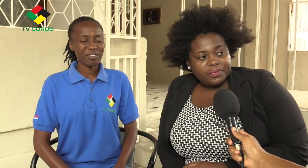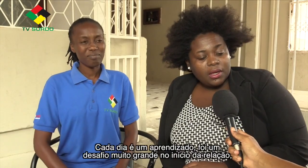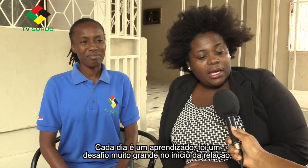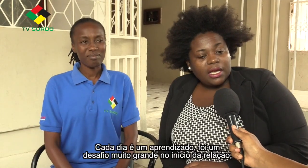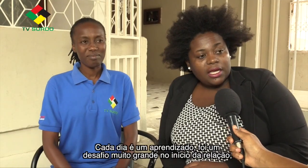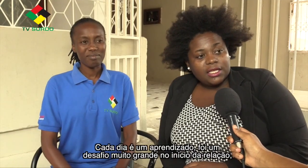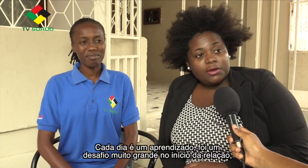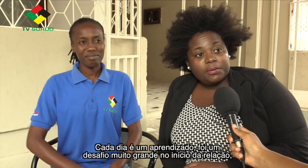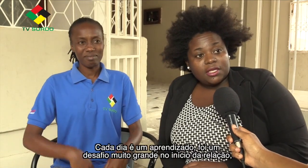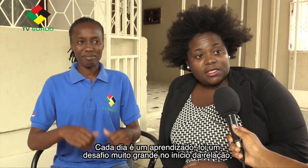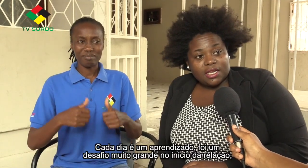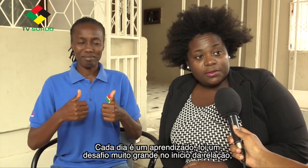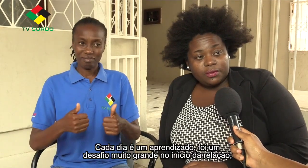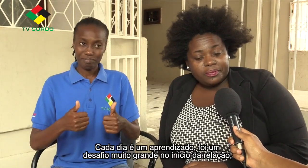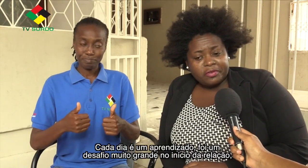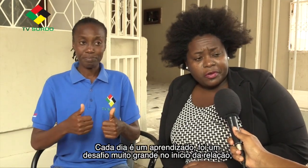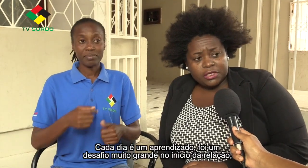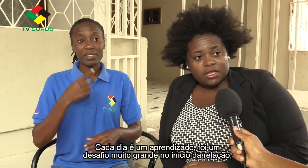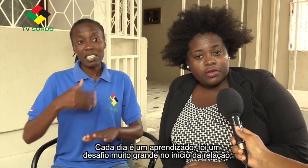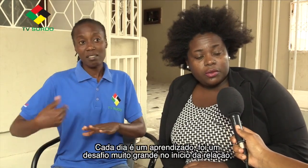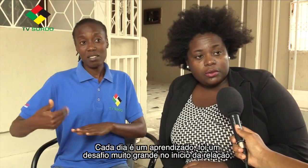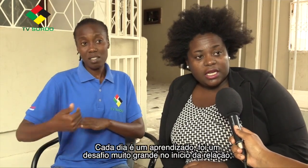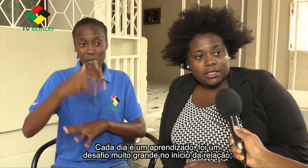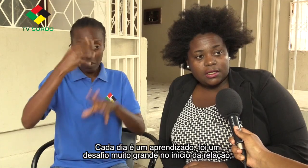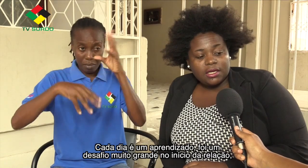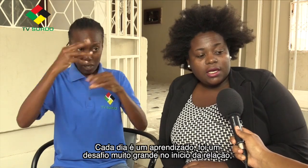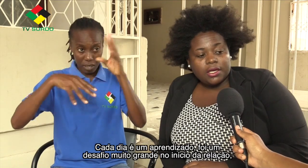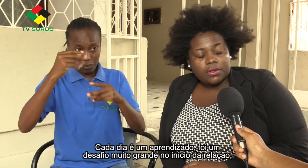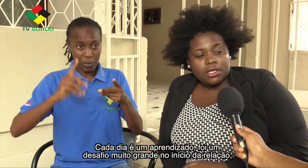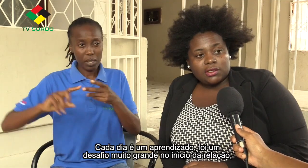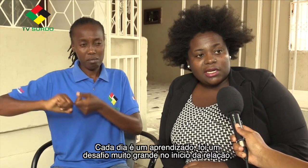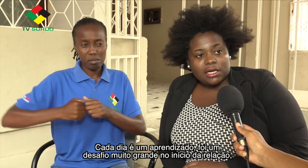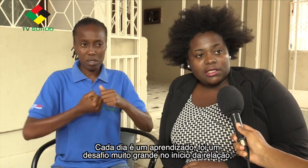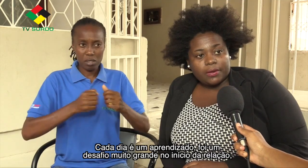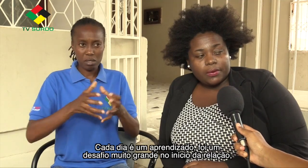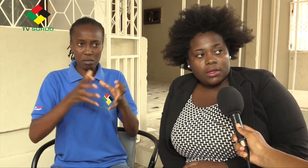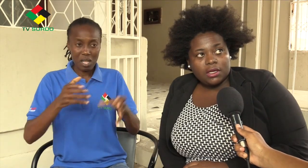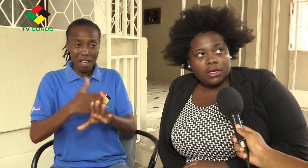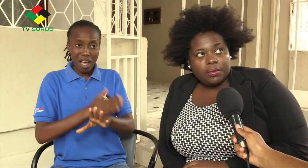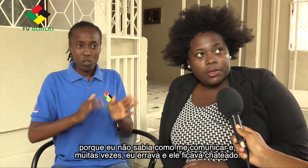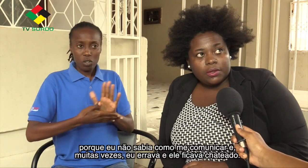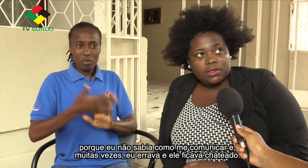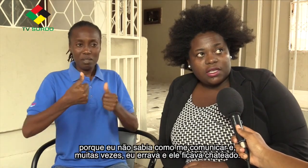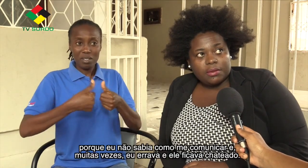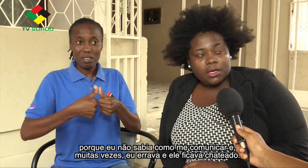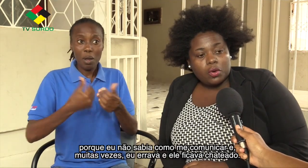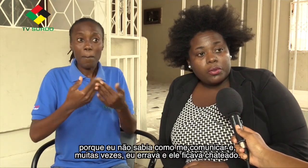A cada dia um aprendizado, foi um desafio muito grande no início da relação, porque eu não sabia como me